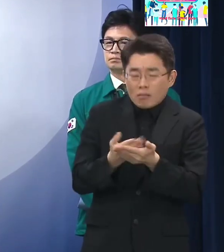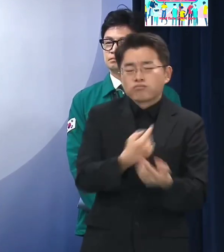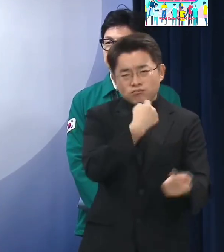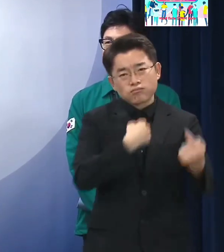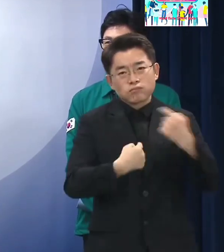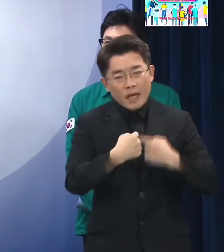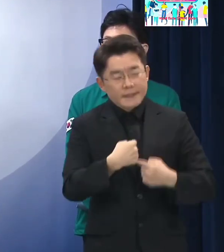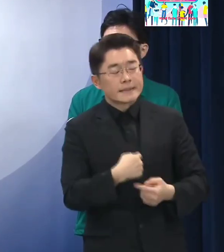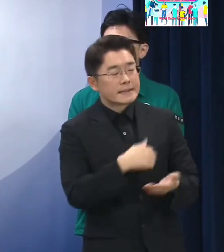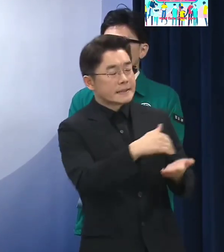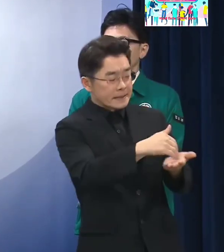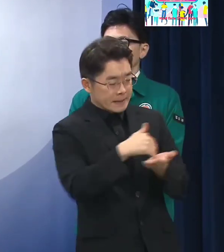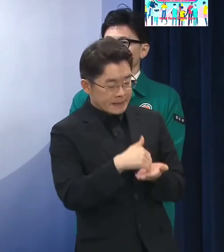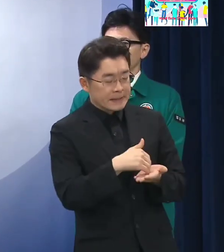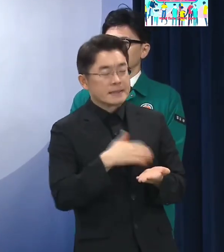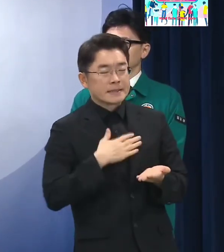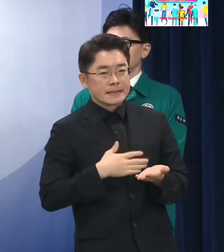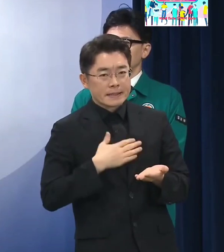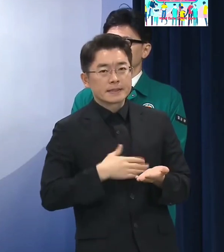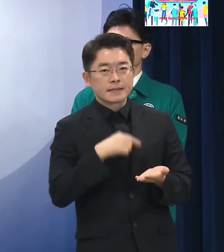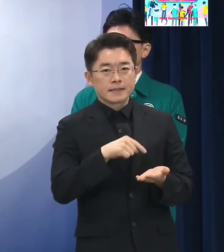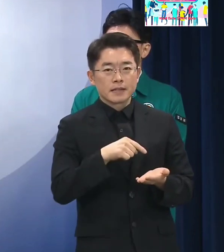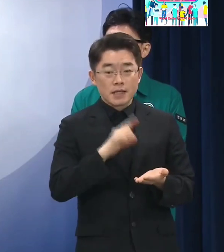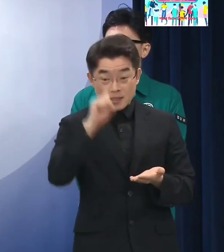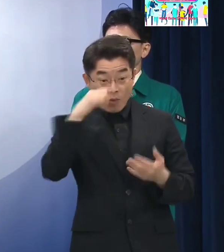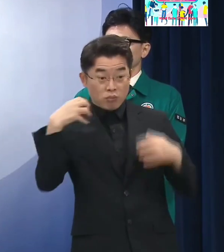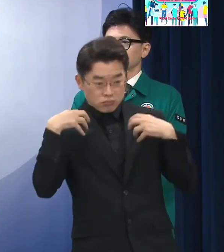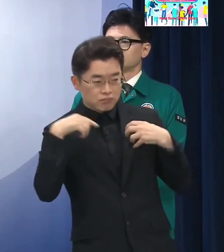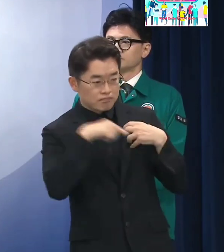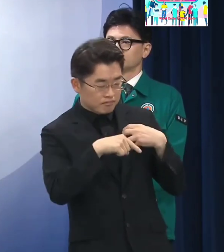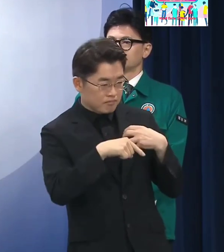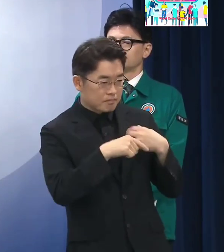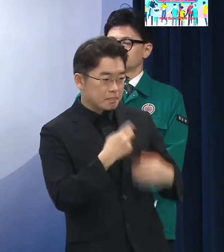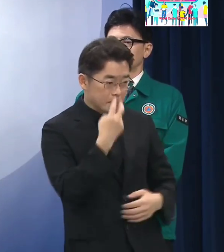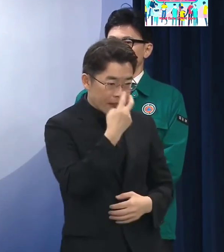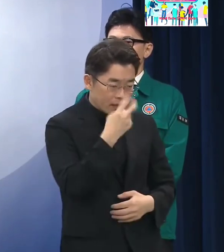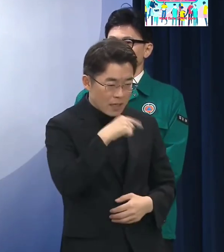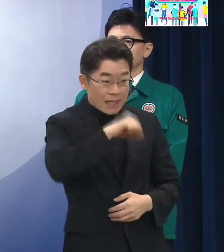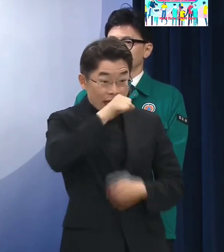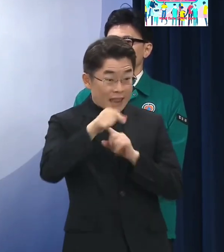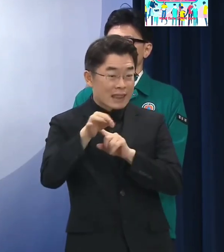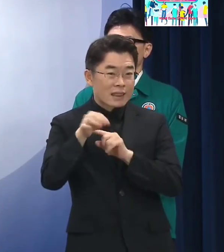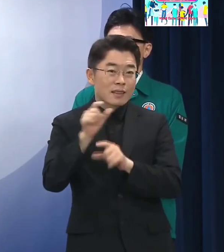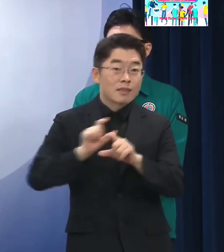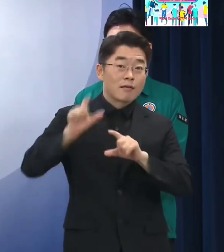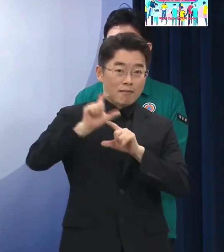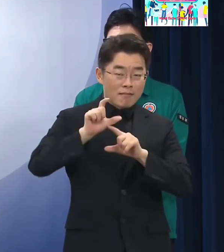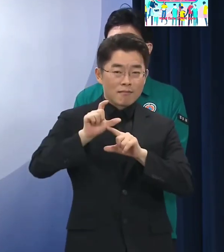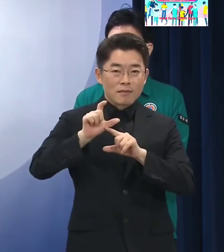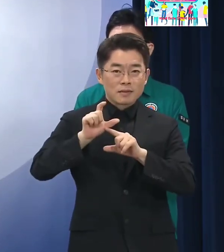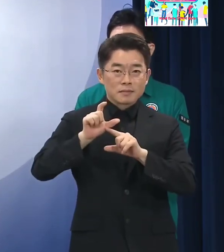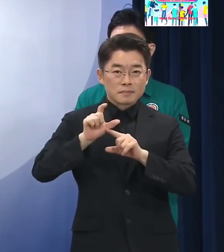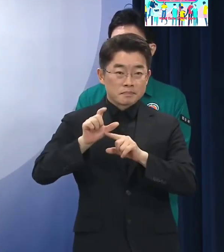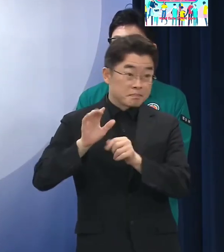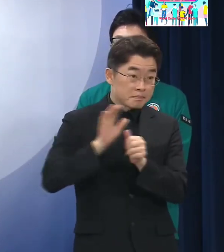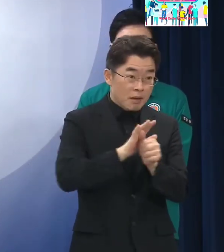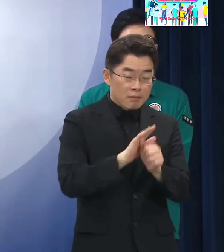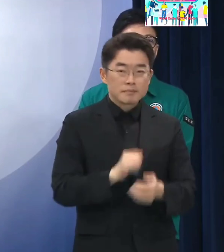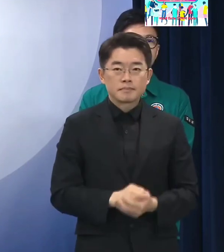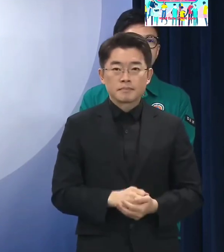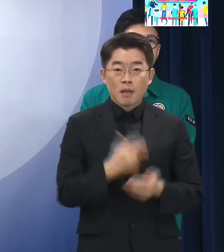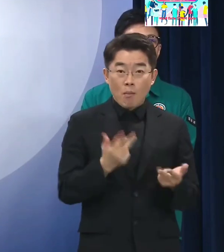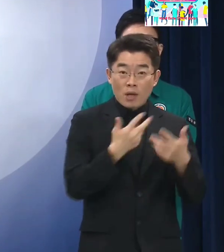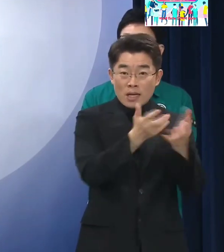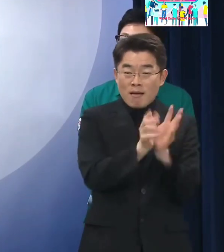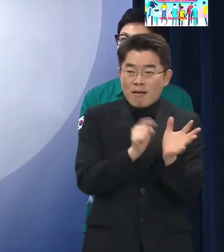그런 부분을 국가 차원에서 정부 차원에서 검토를 해서 추가 예산 편성이라든지 이런 걸 통해서 그분들이 지금보다